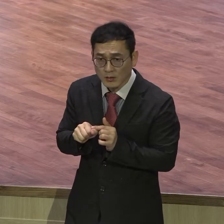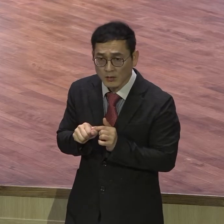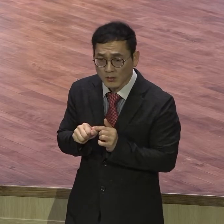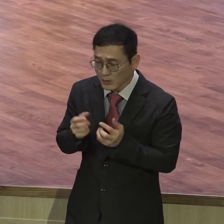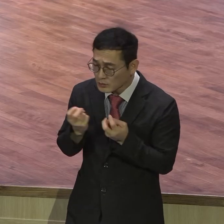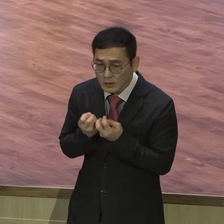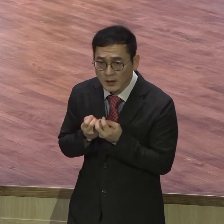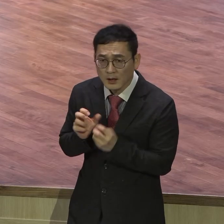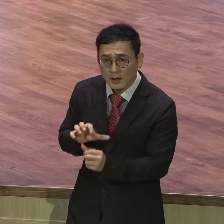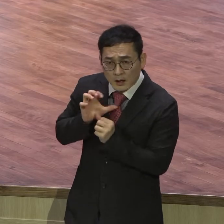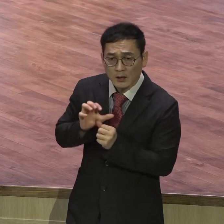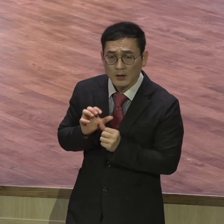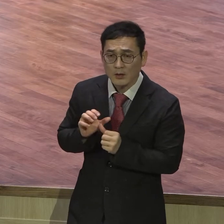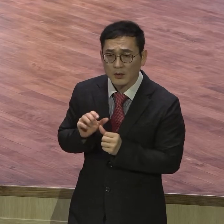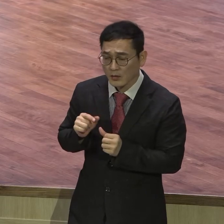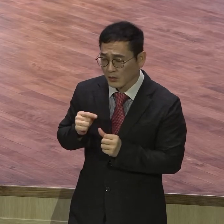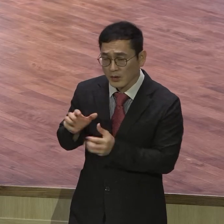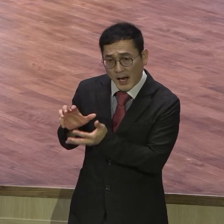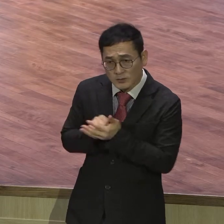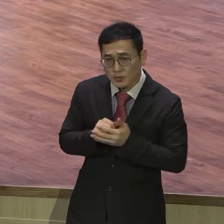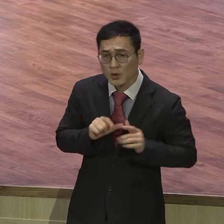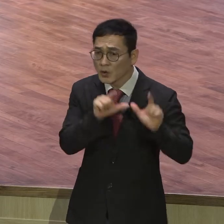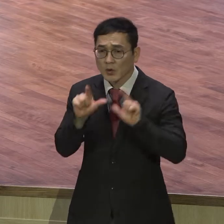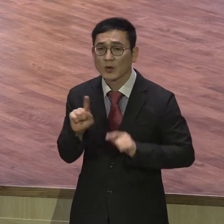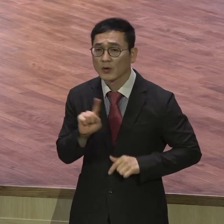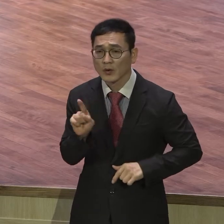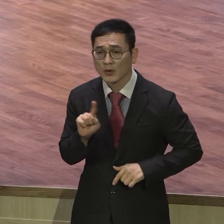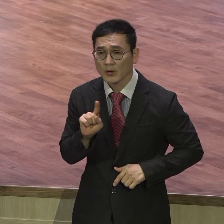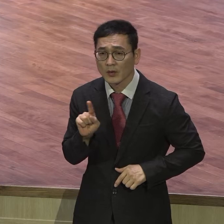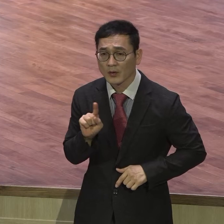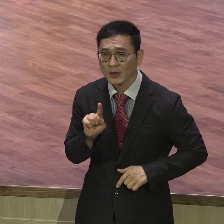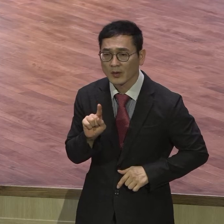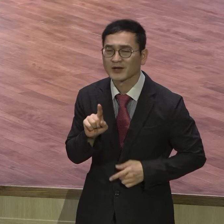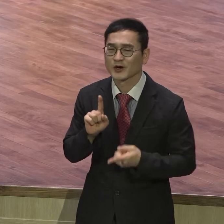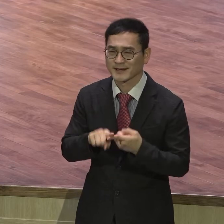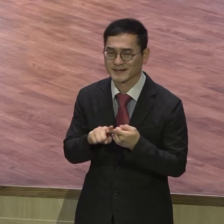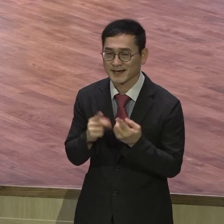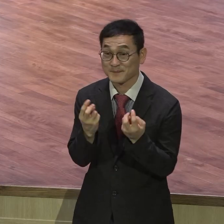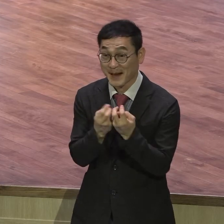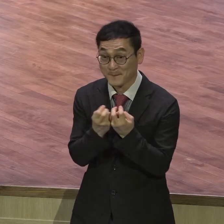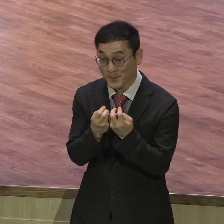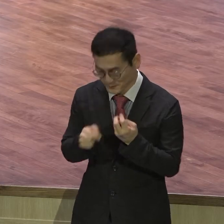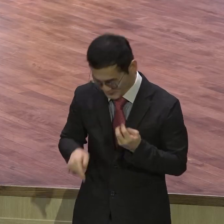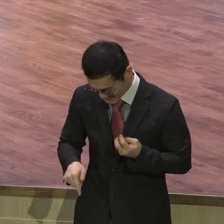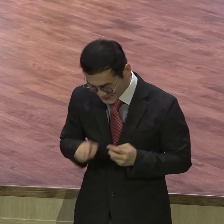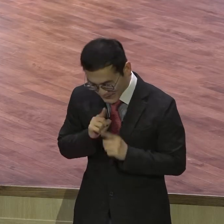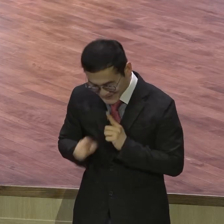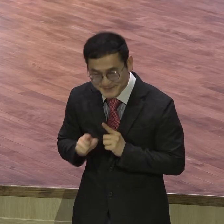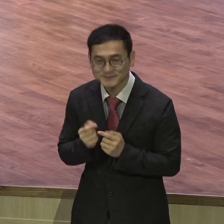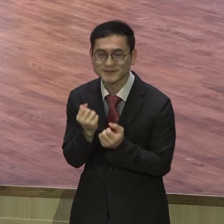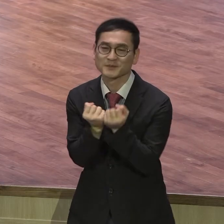그게 신명기에 가르쳐주는 말씀이에요. 신명기에서. 신명기는 문자적으로